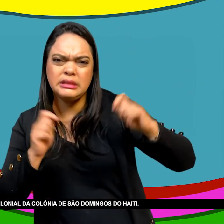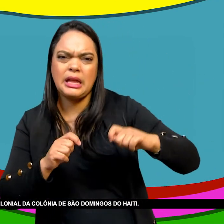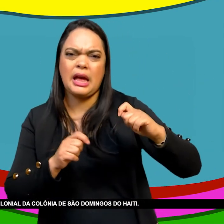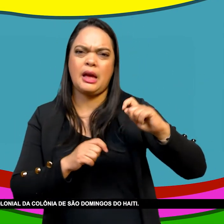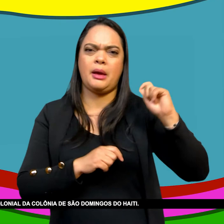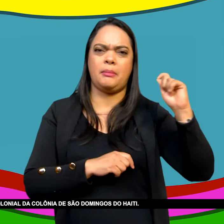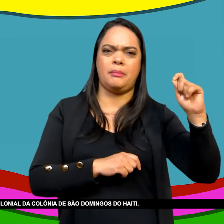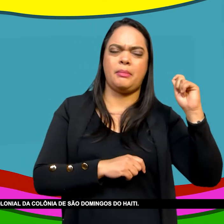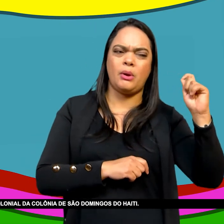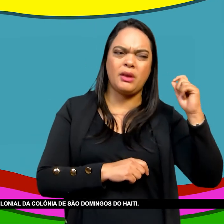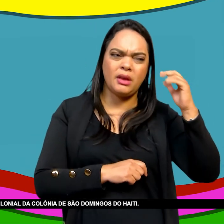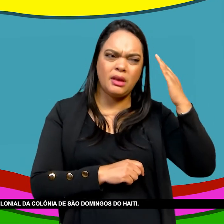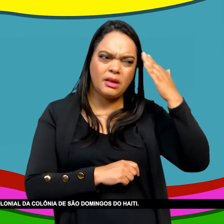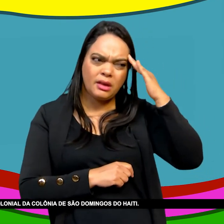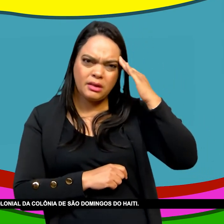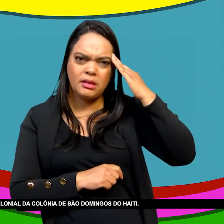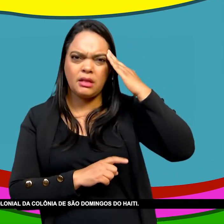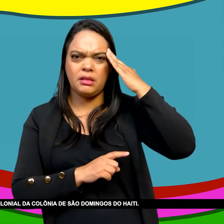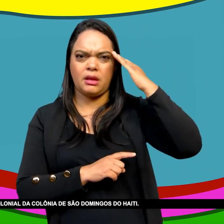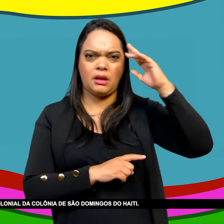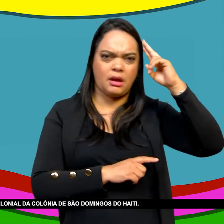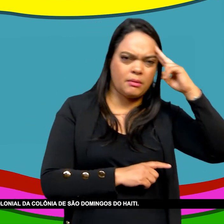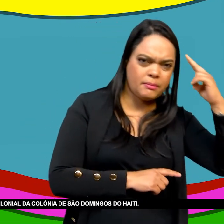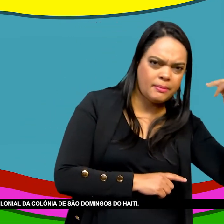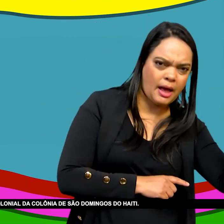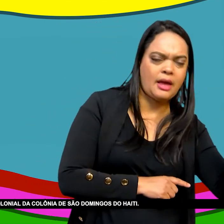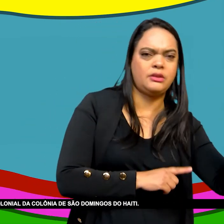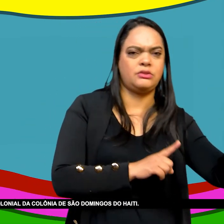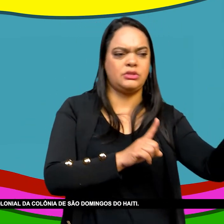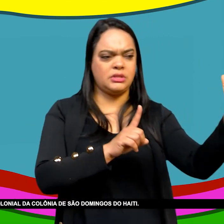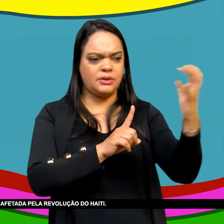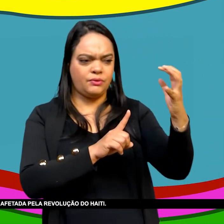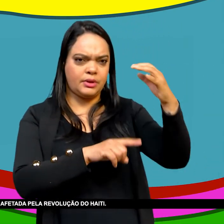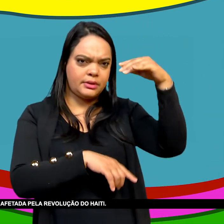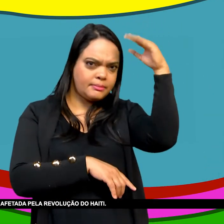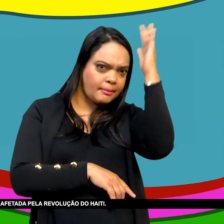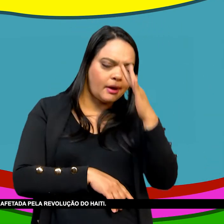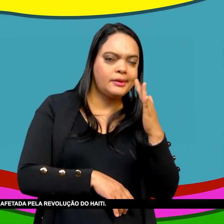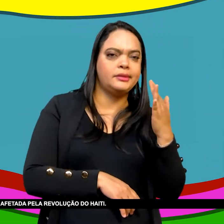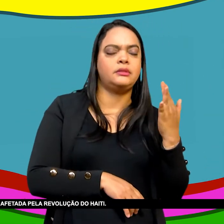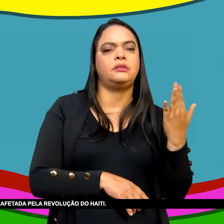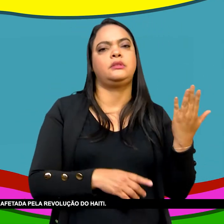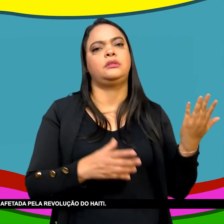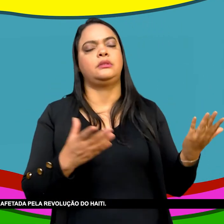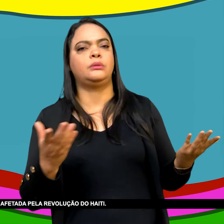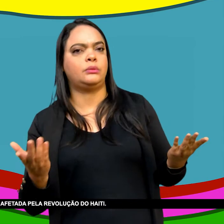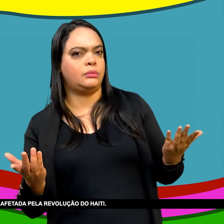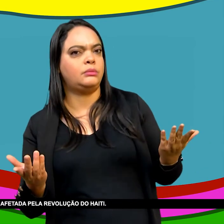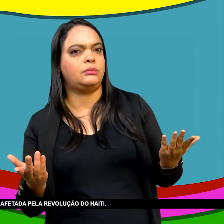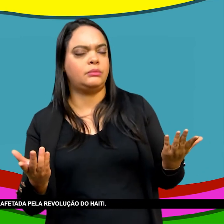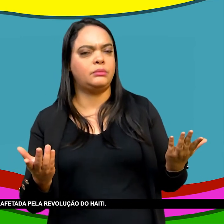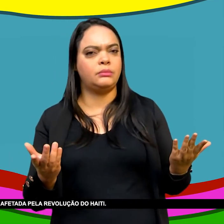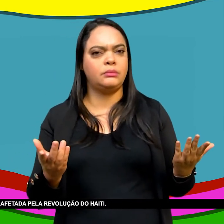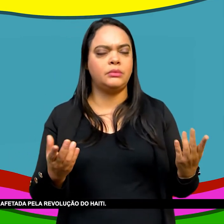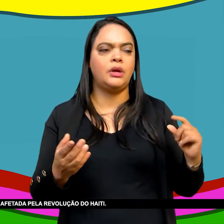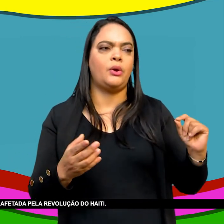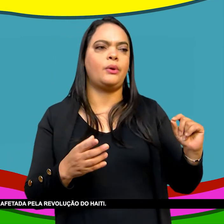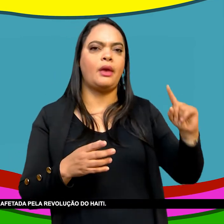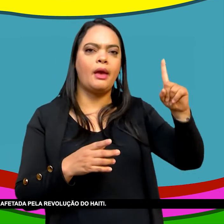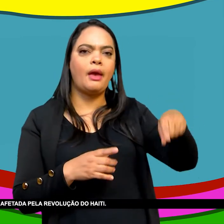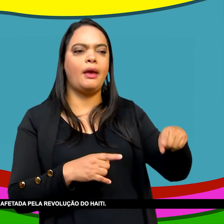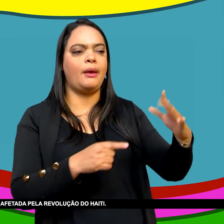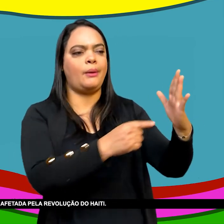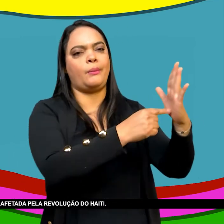Colonial Da colônia De São Domingos Do Haiti Então pensar isso Porque Cuba Foi